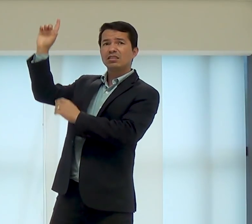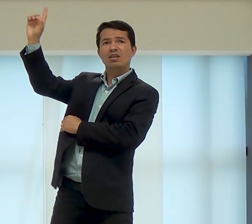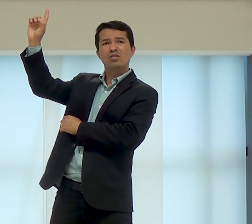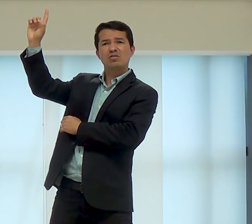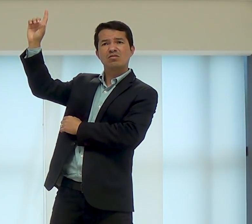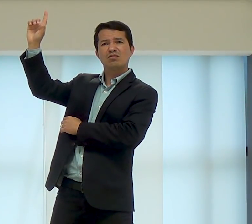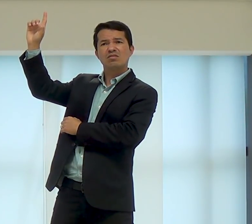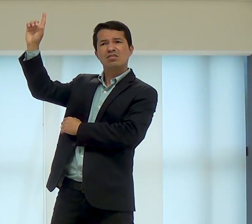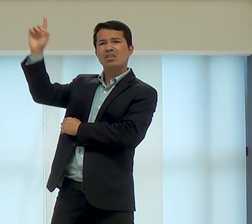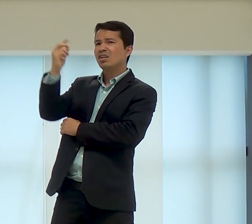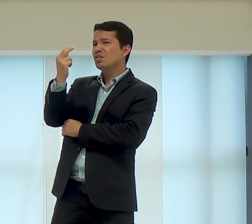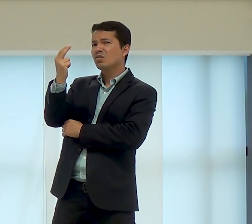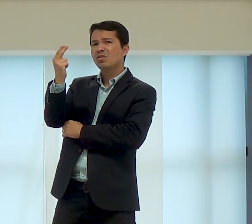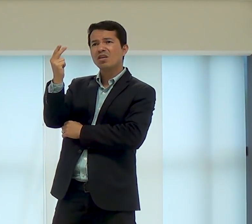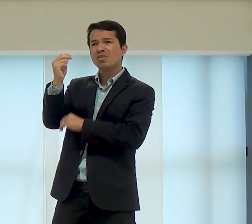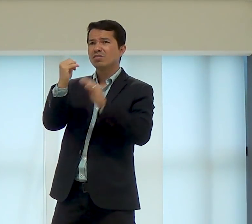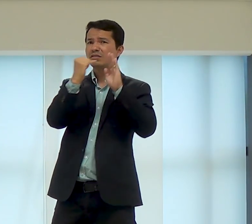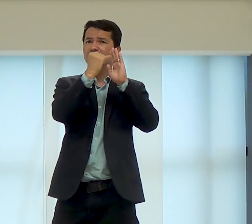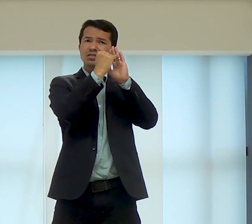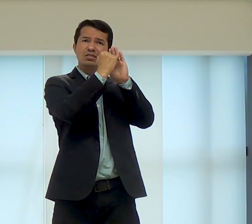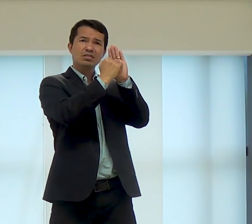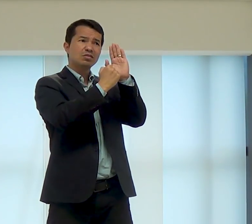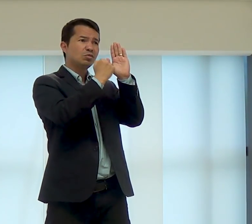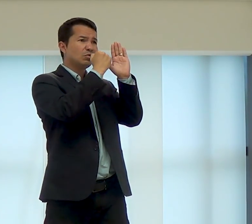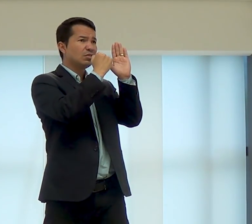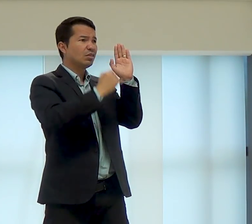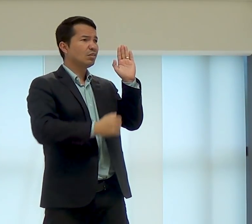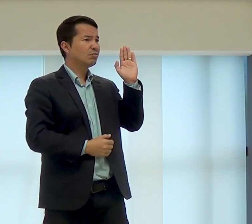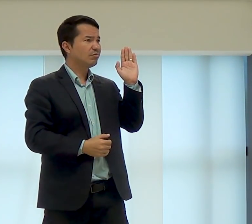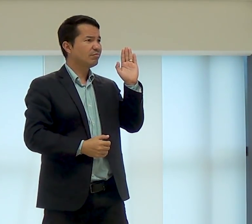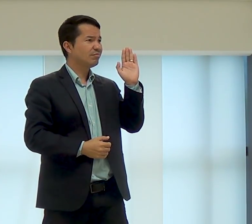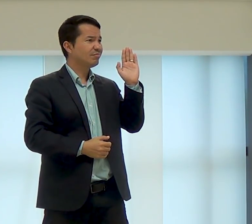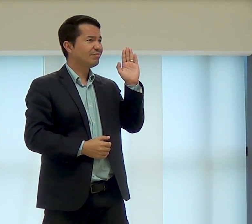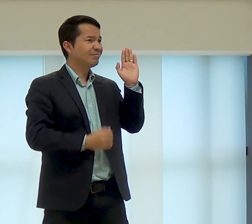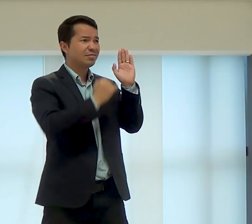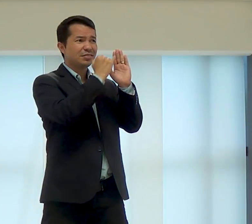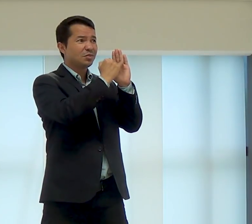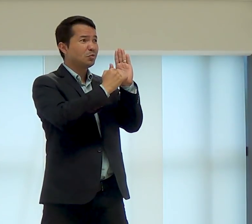de Jesus, ser fiel a ele, assim como José foi,